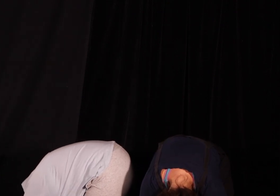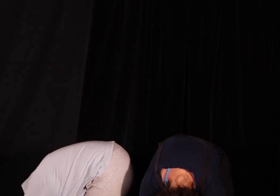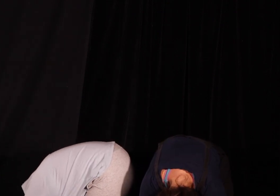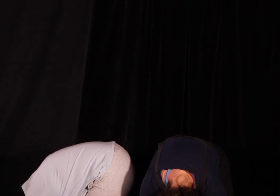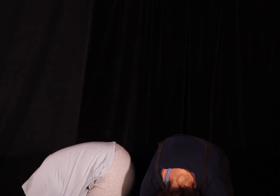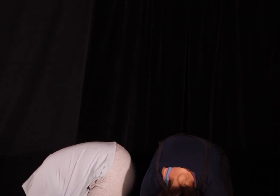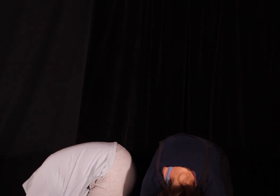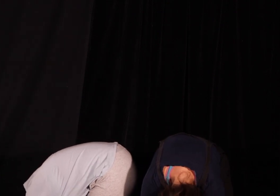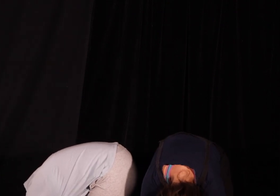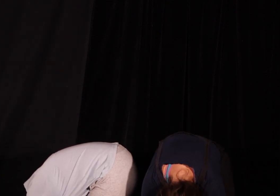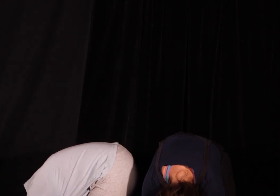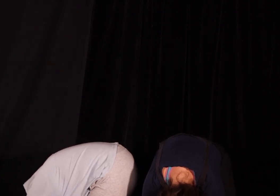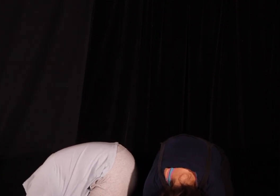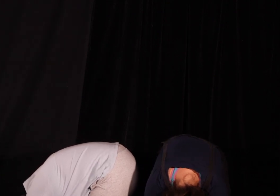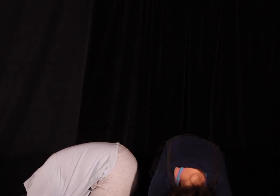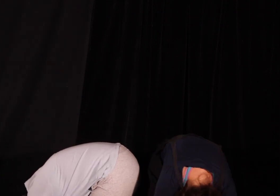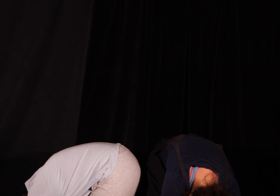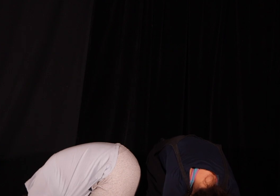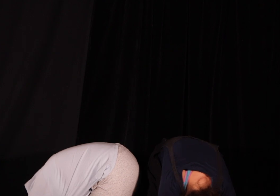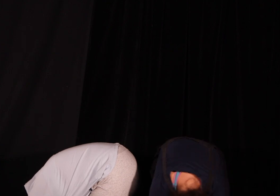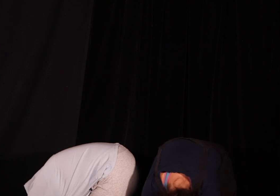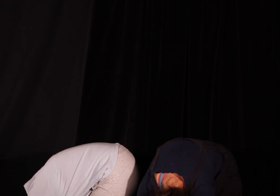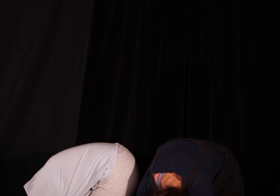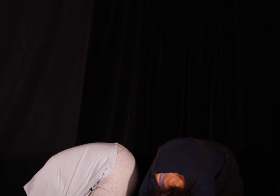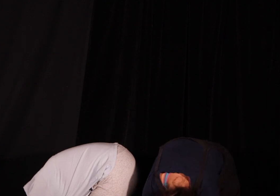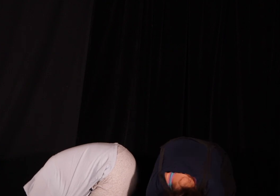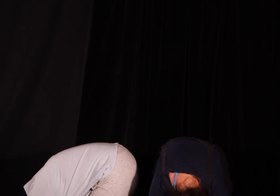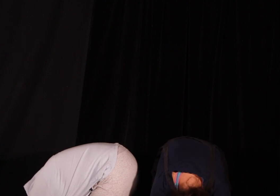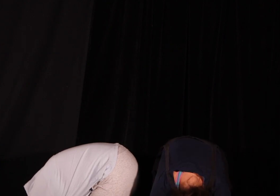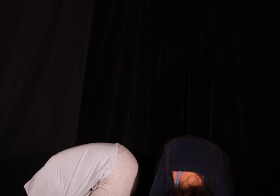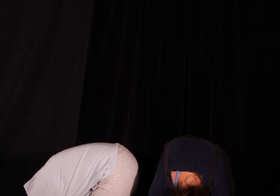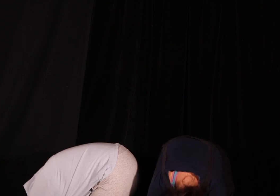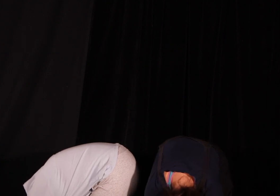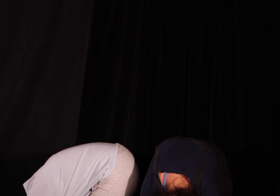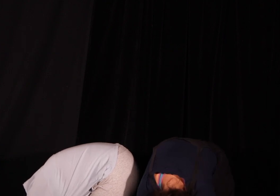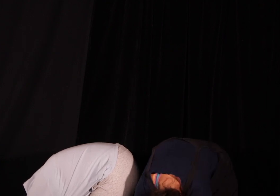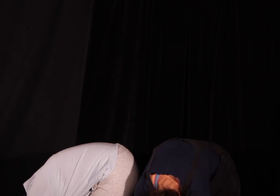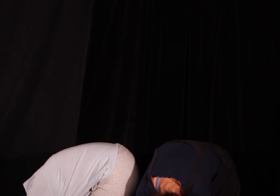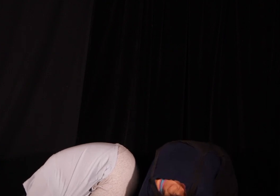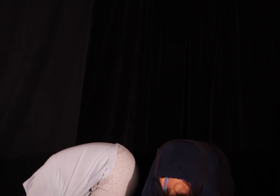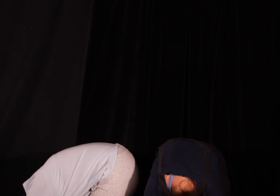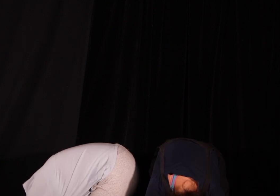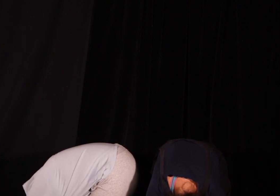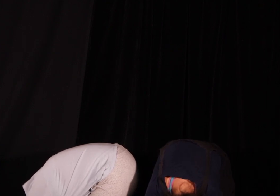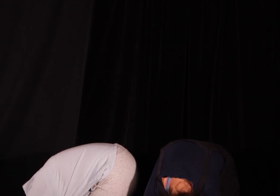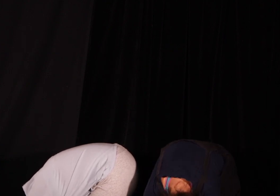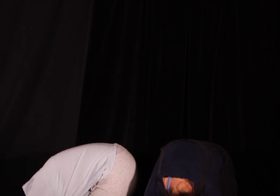i uwaga uwaga tak samo jak w przypadku krówki będziemy rolować nasz kręgosłup do góry ale